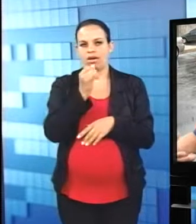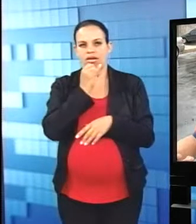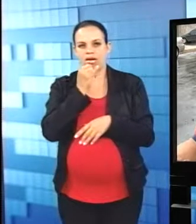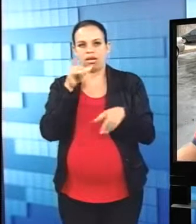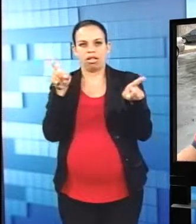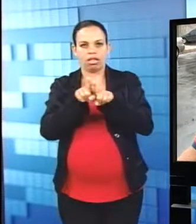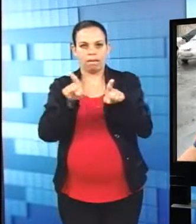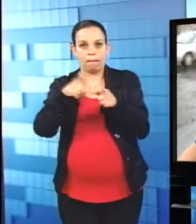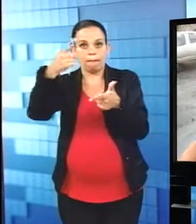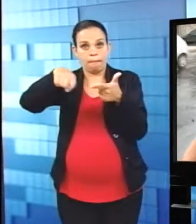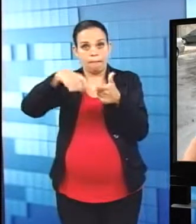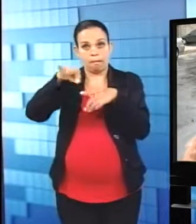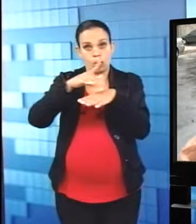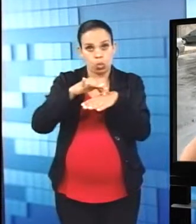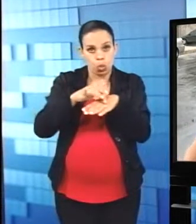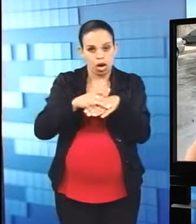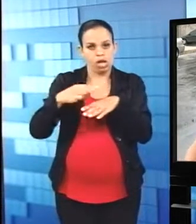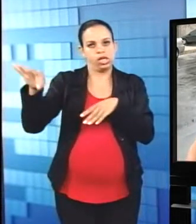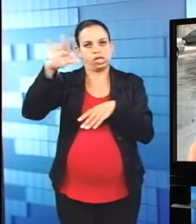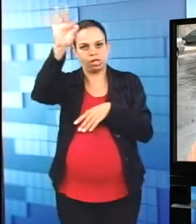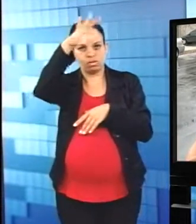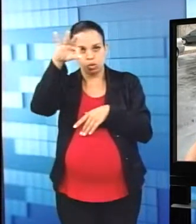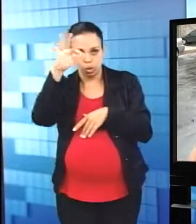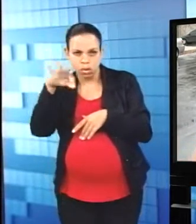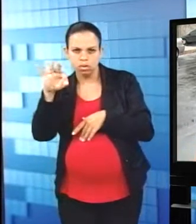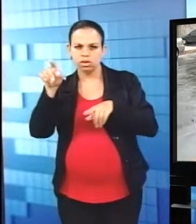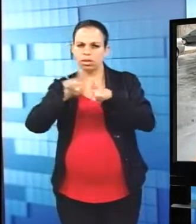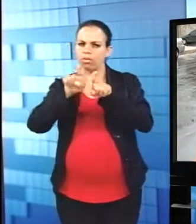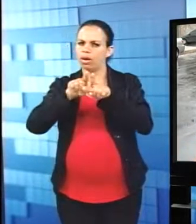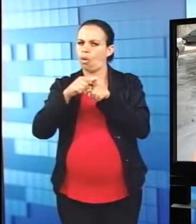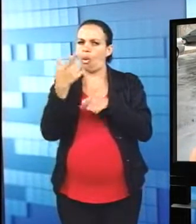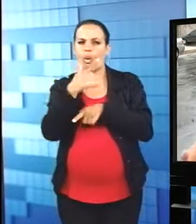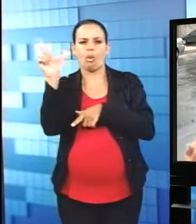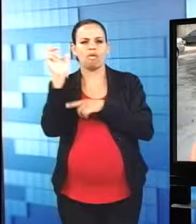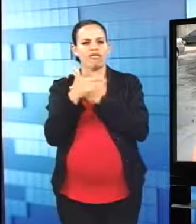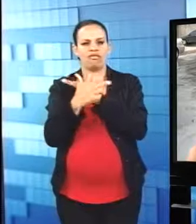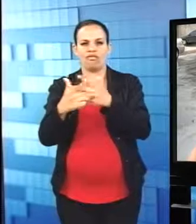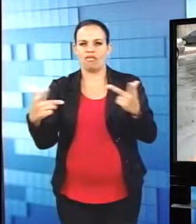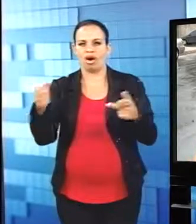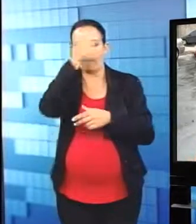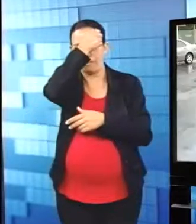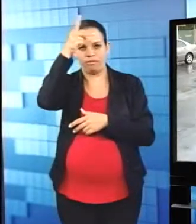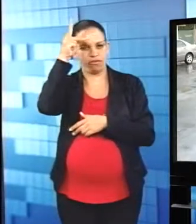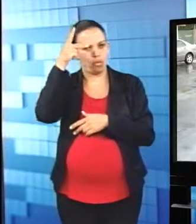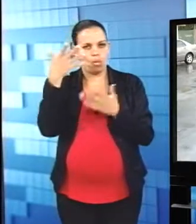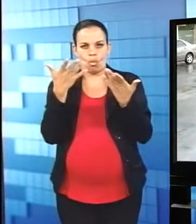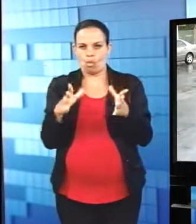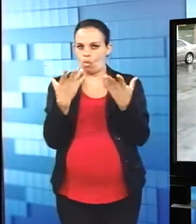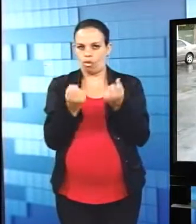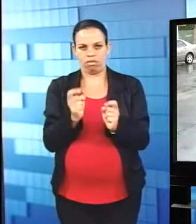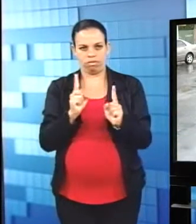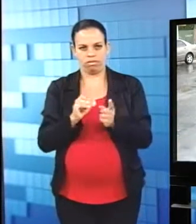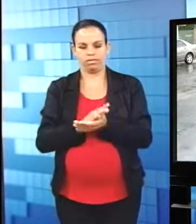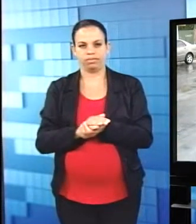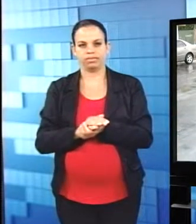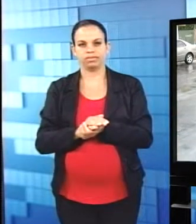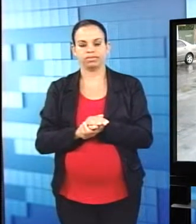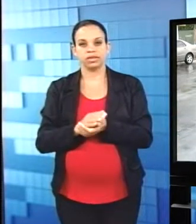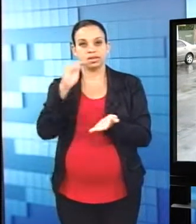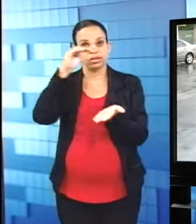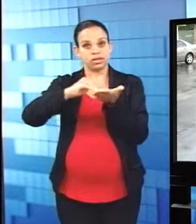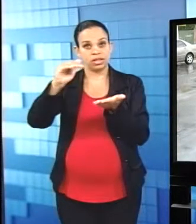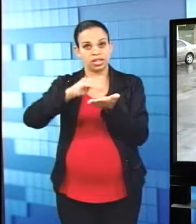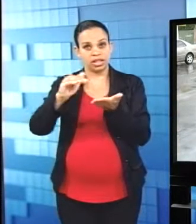Desde setembro de 2014, jogar água suja na rua, como nessas imagens que você está vendo agora, é